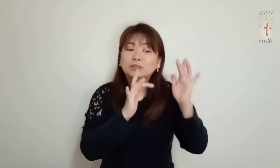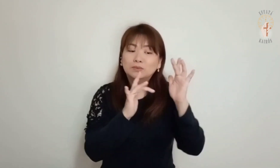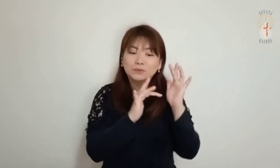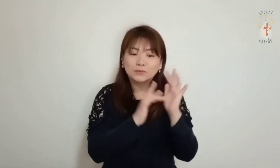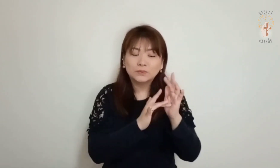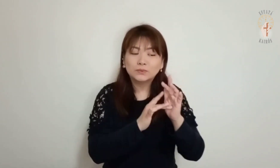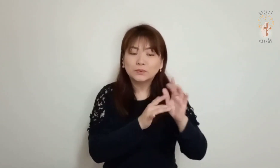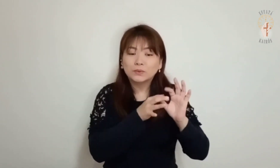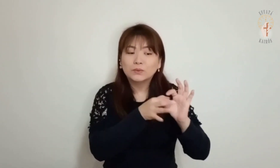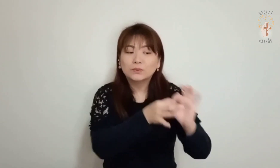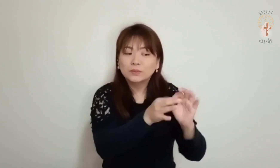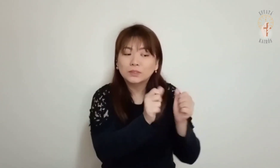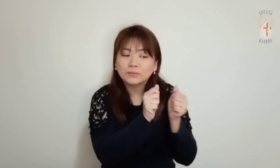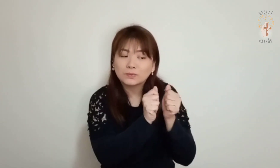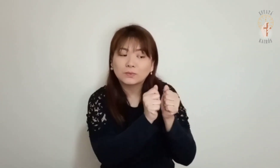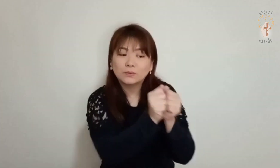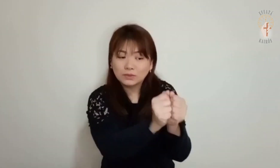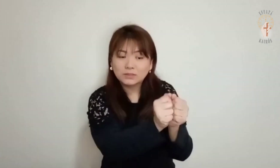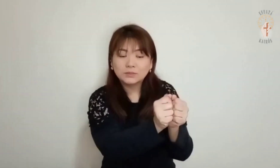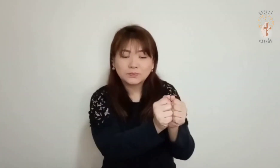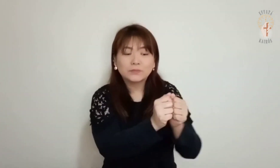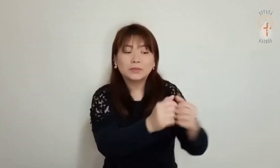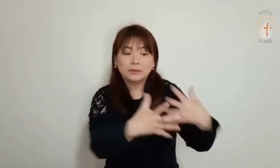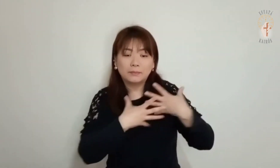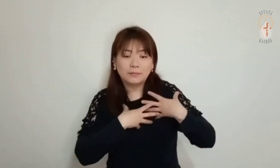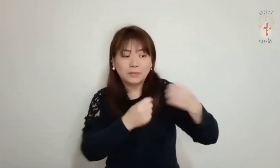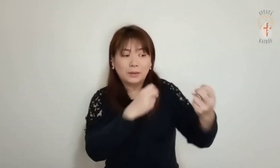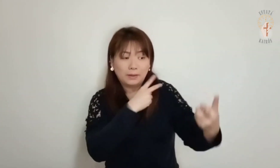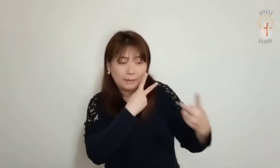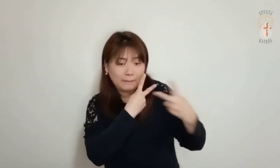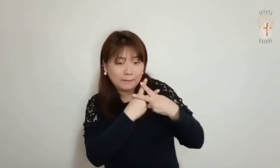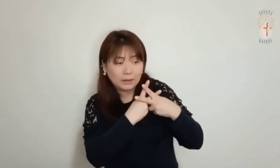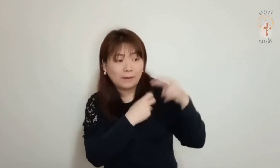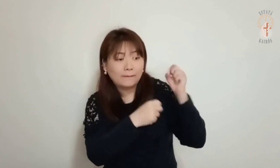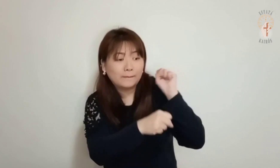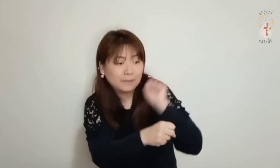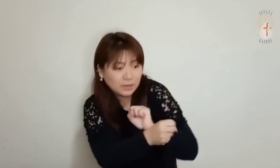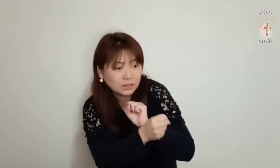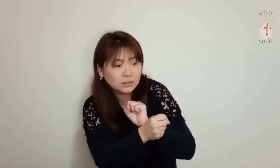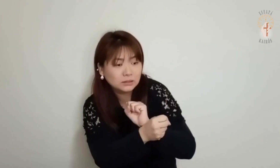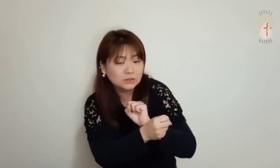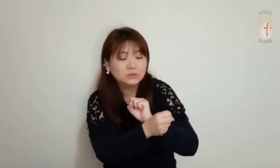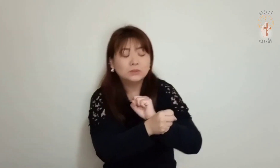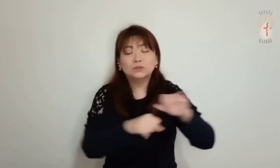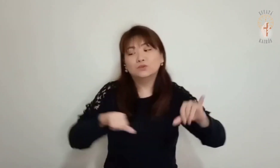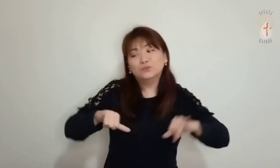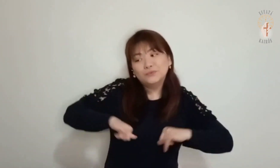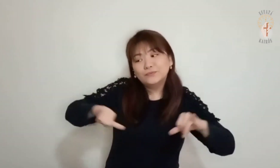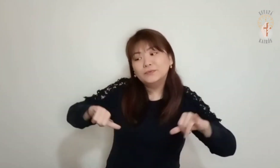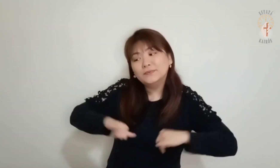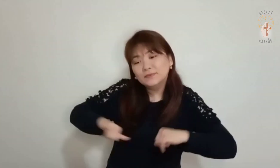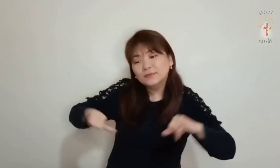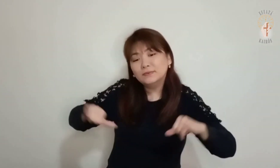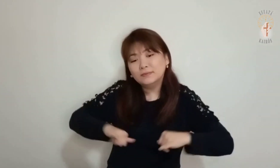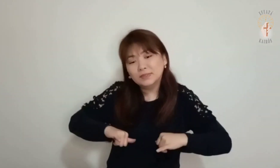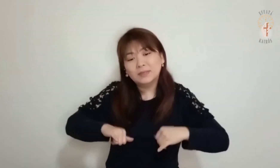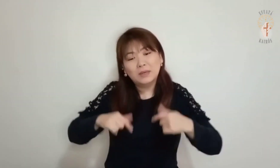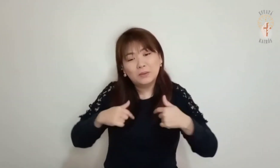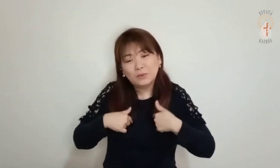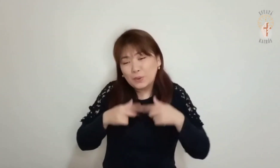Por ele estou sofrendo até as algemas, como se eu fosse